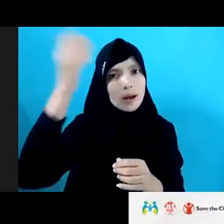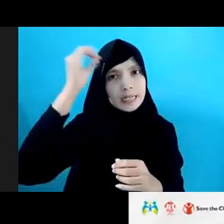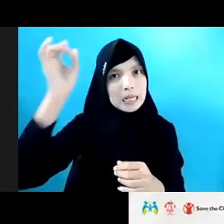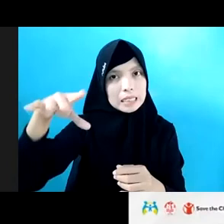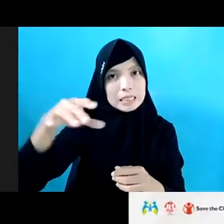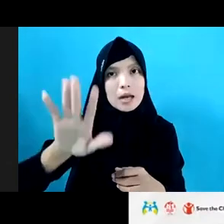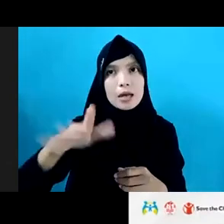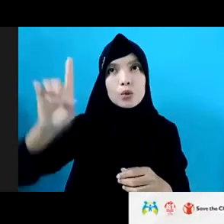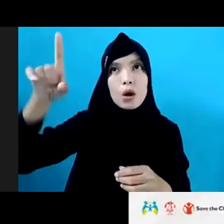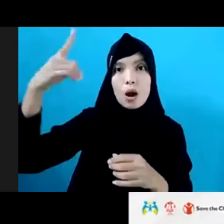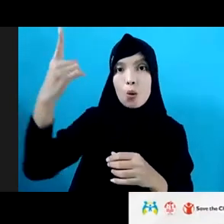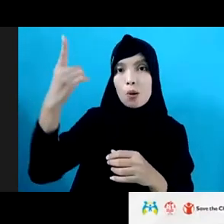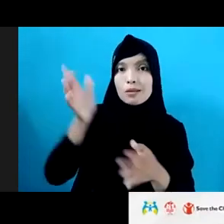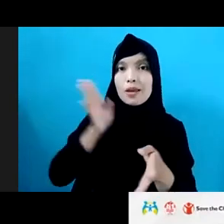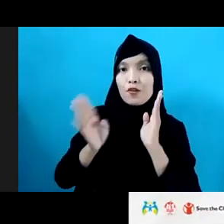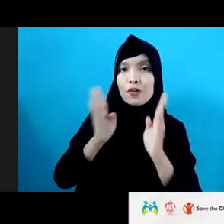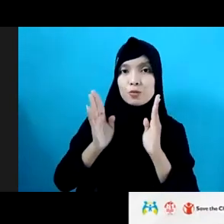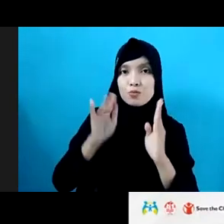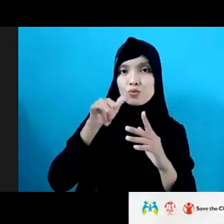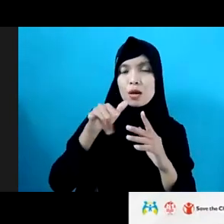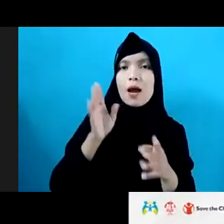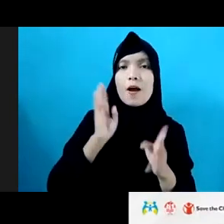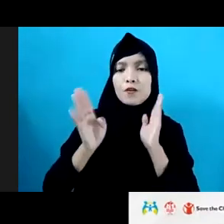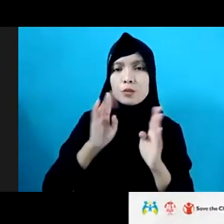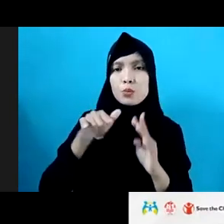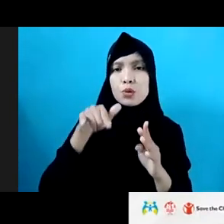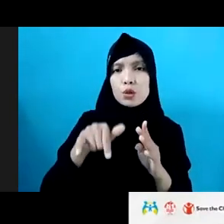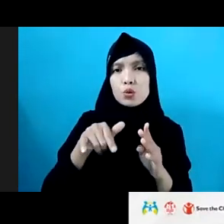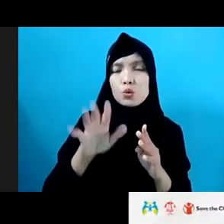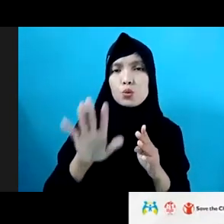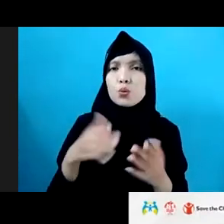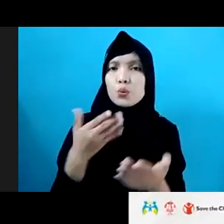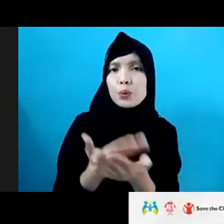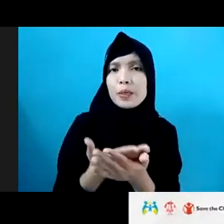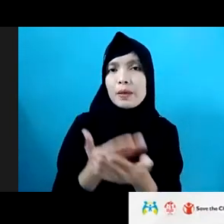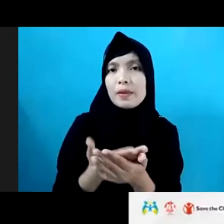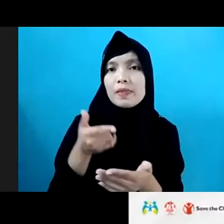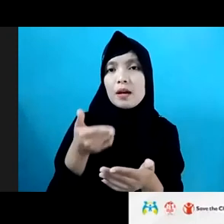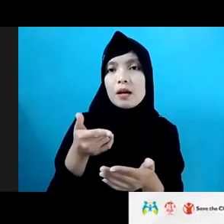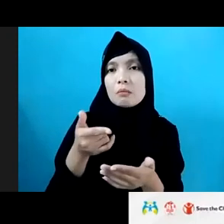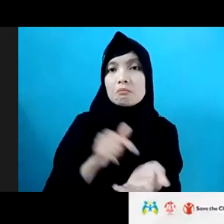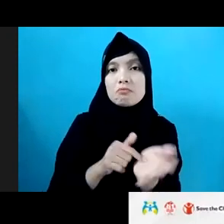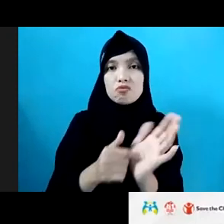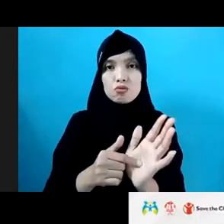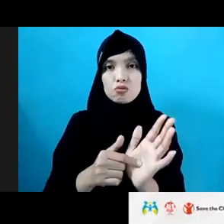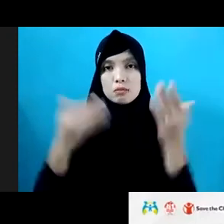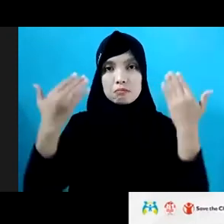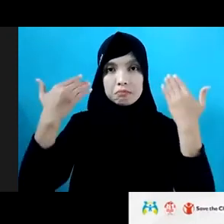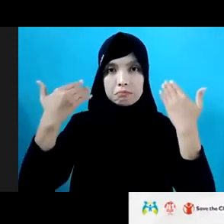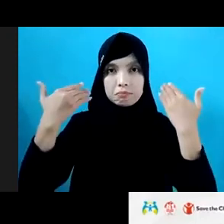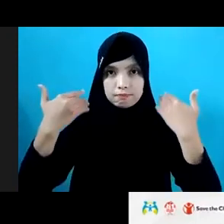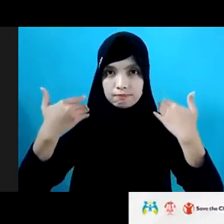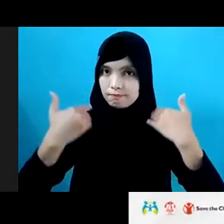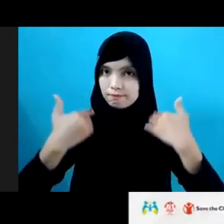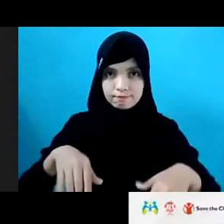Facebook. Dan di Facebook itu juga mereka sudah diminta menunjukkan gambar-gambar yang sesuai dengan